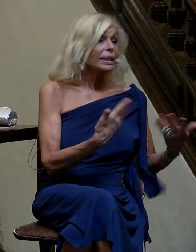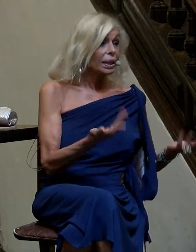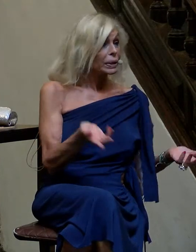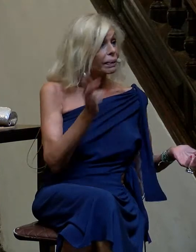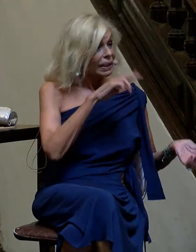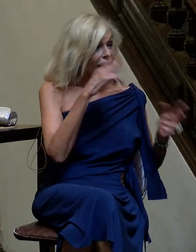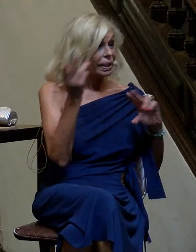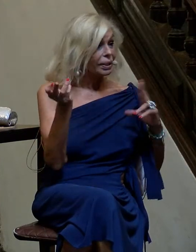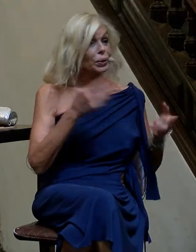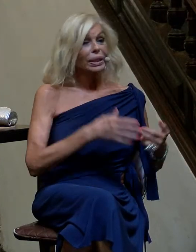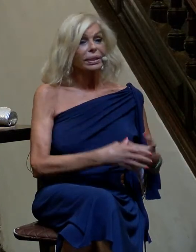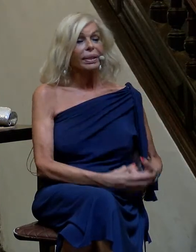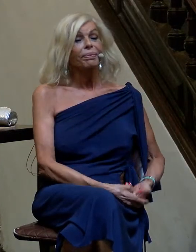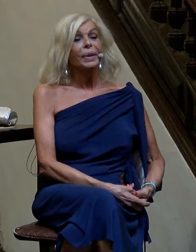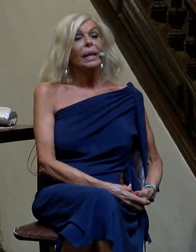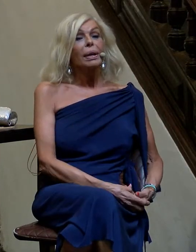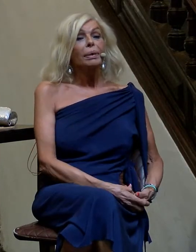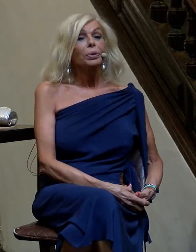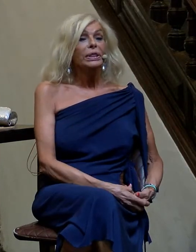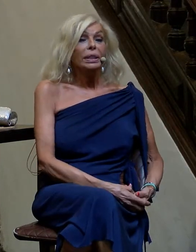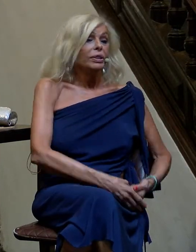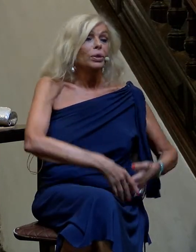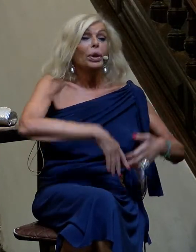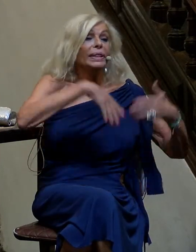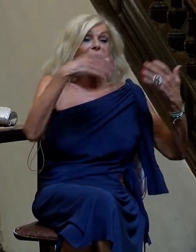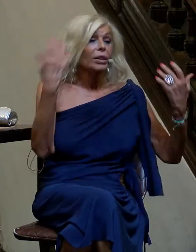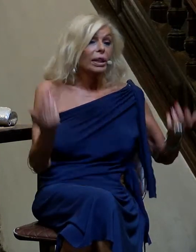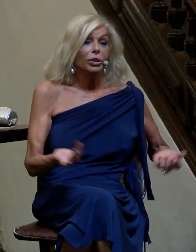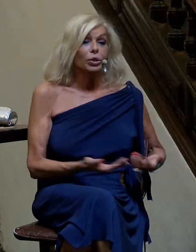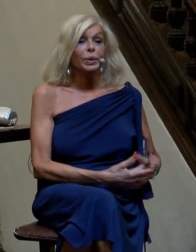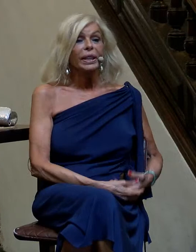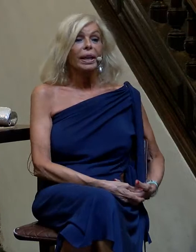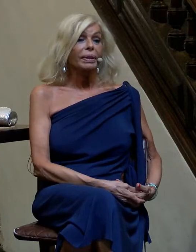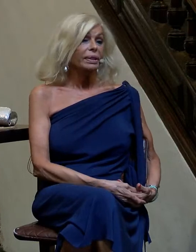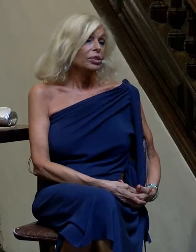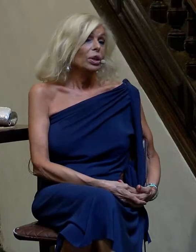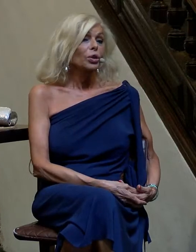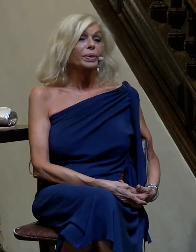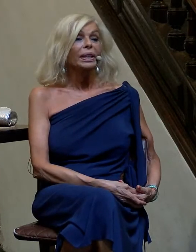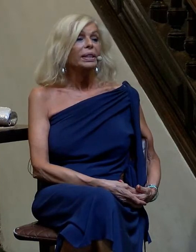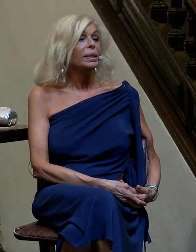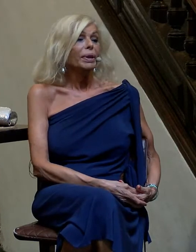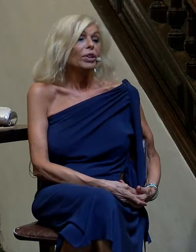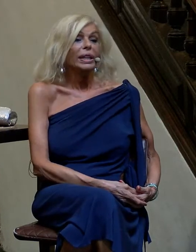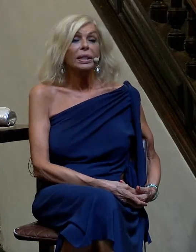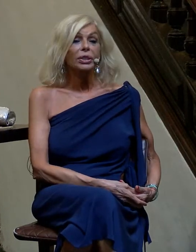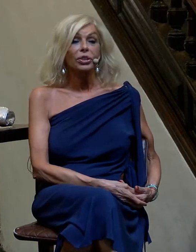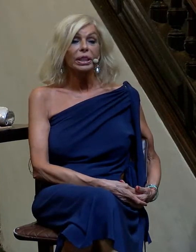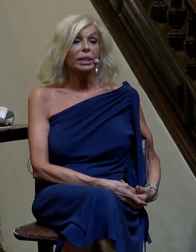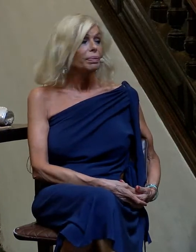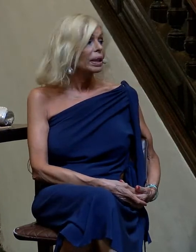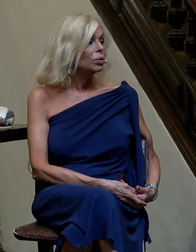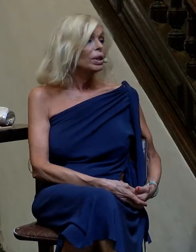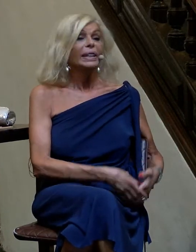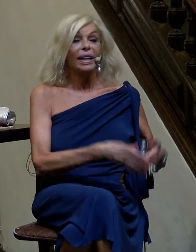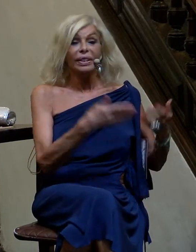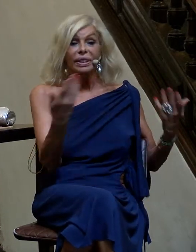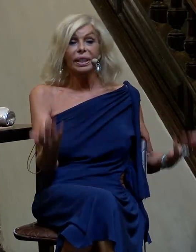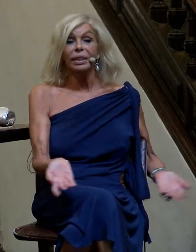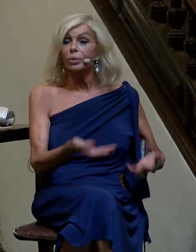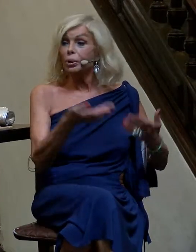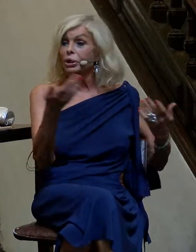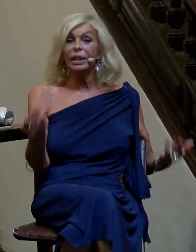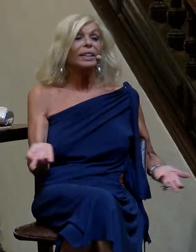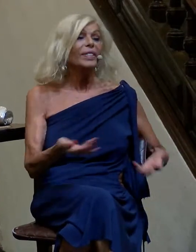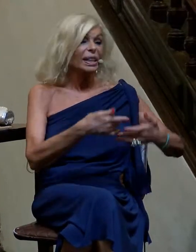darte cuenta, malgada la redundancia, pues seguramente que a lo largo de tu vida habrás hecho algo bien y has sembrado cariño, y has sembrado una manera